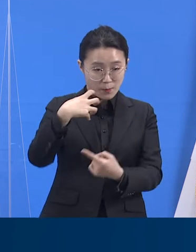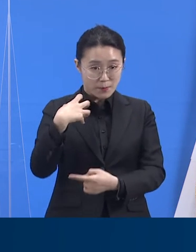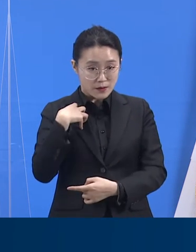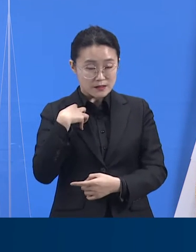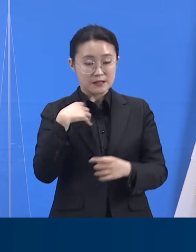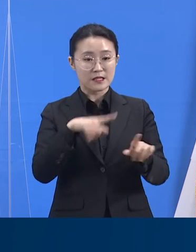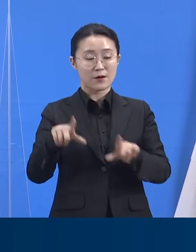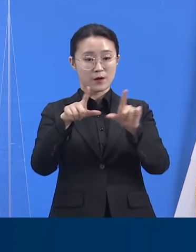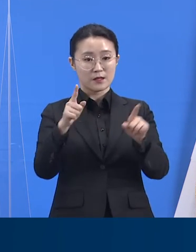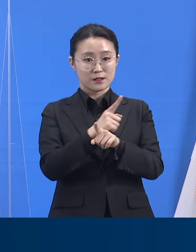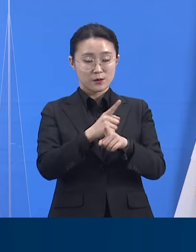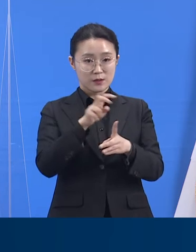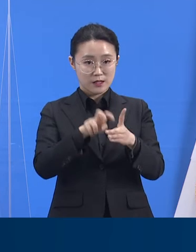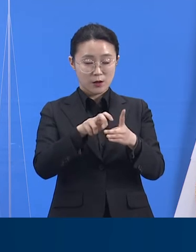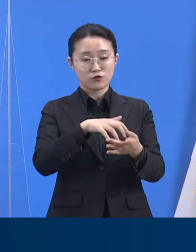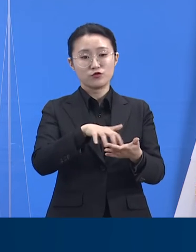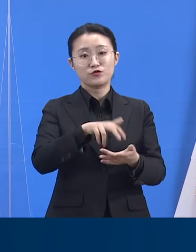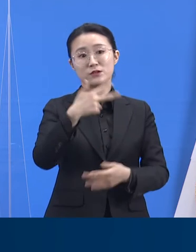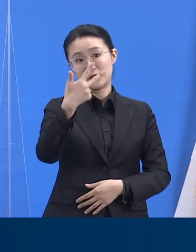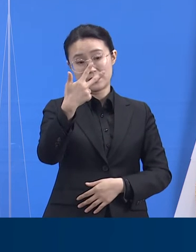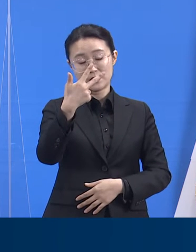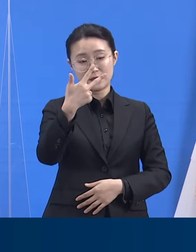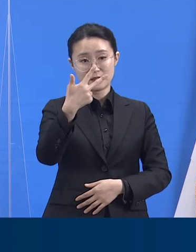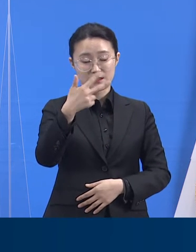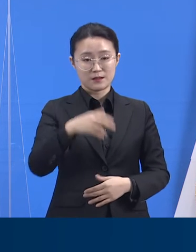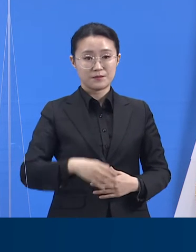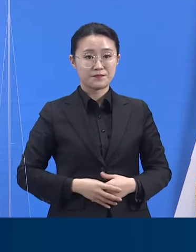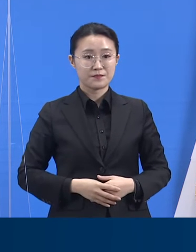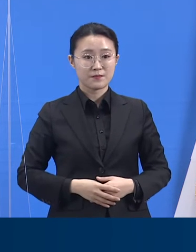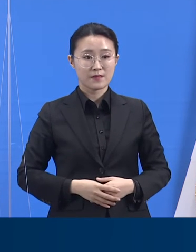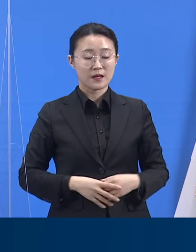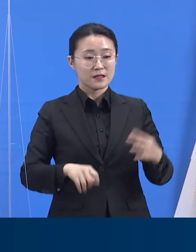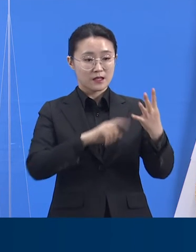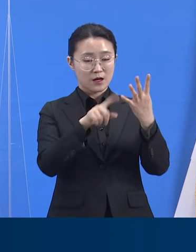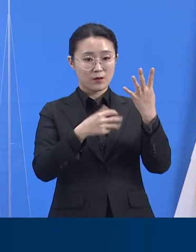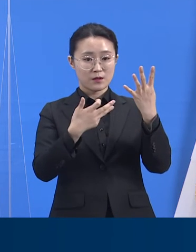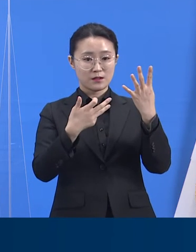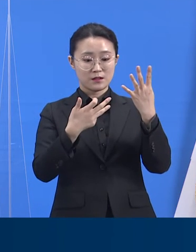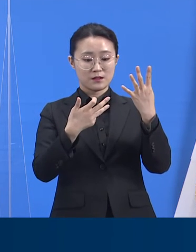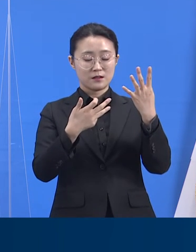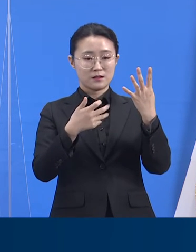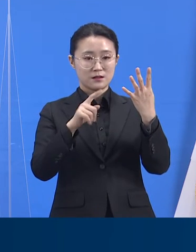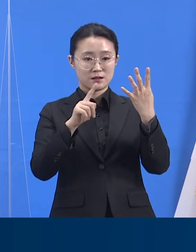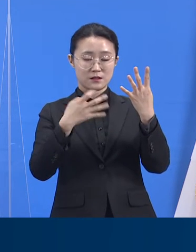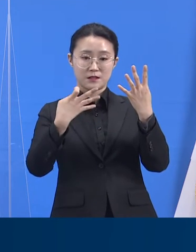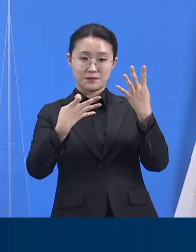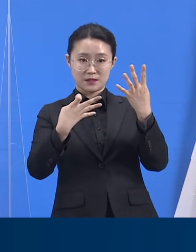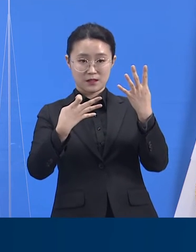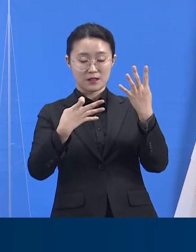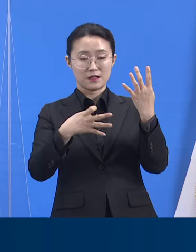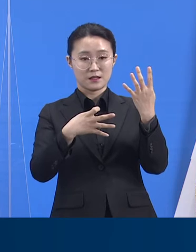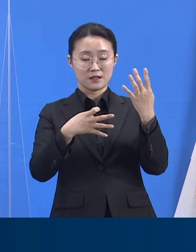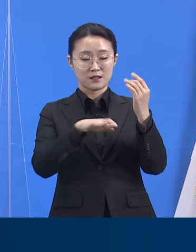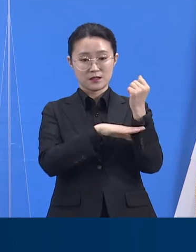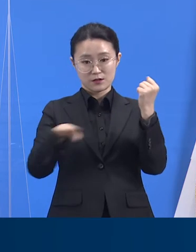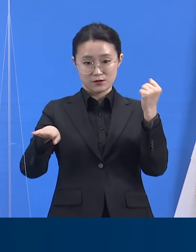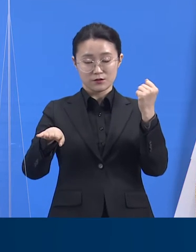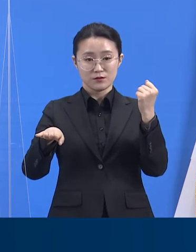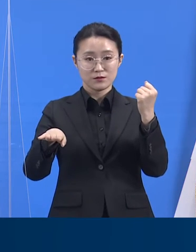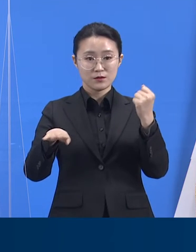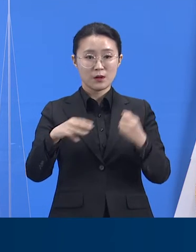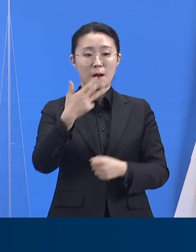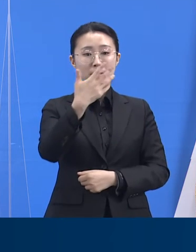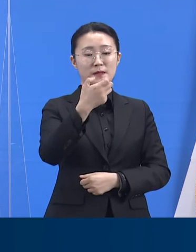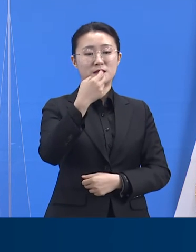생활치료센터에는 4월 14일 18시 기준 984명 입소해 82.3%의